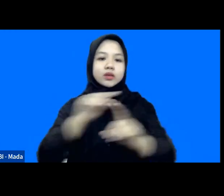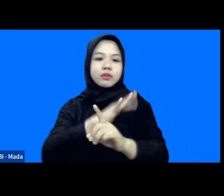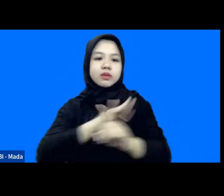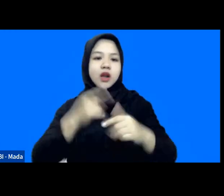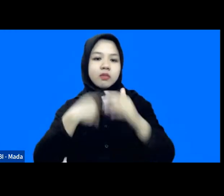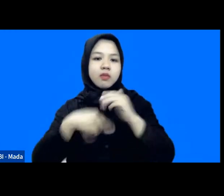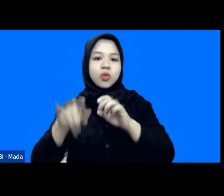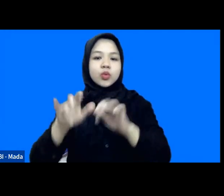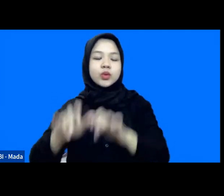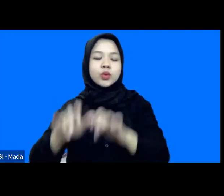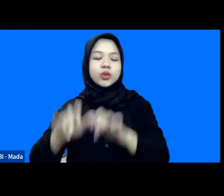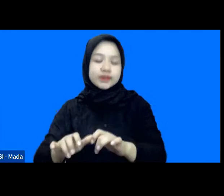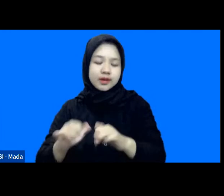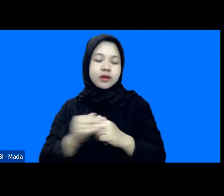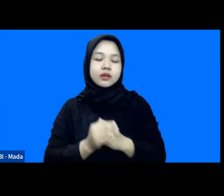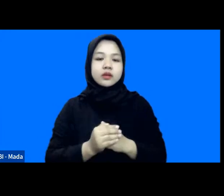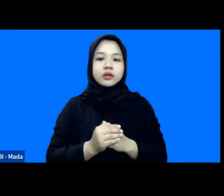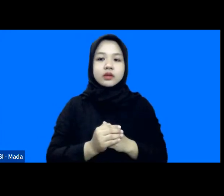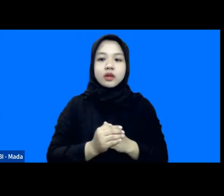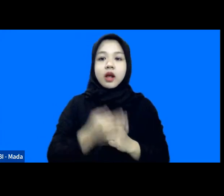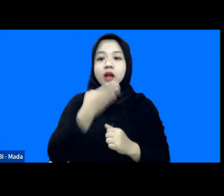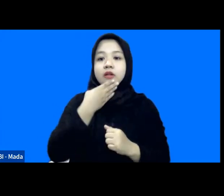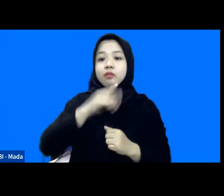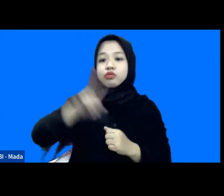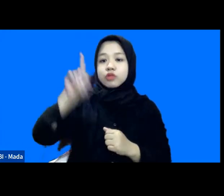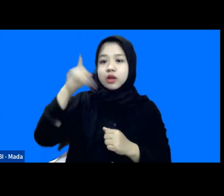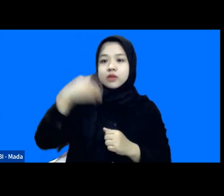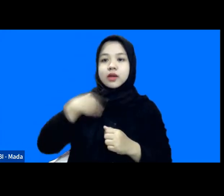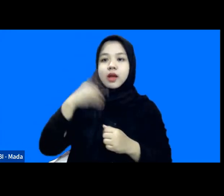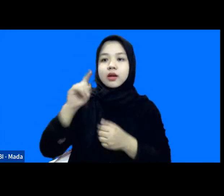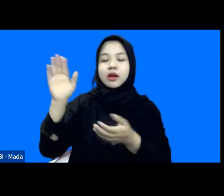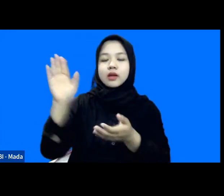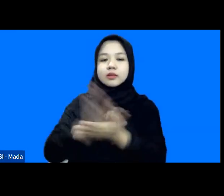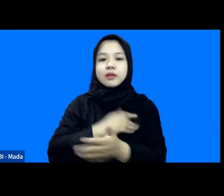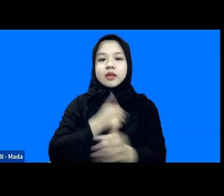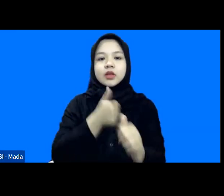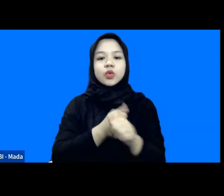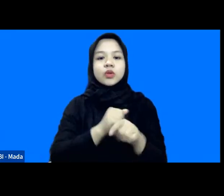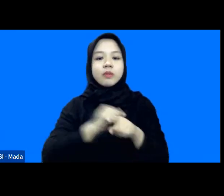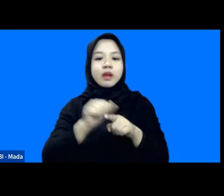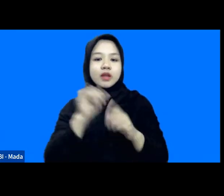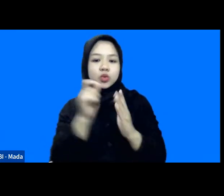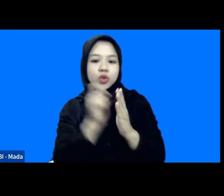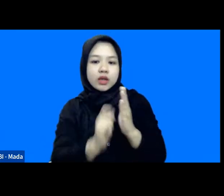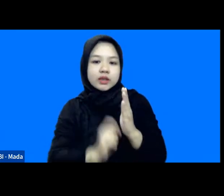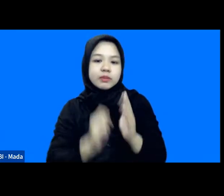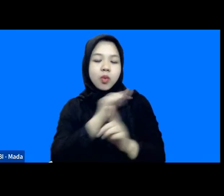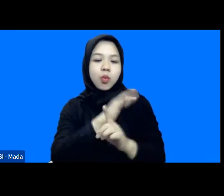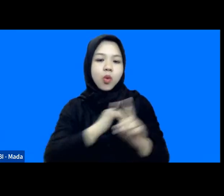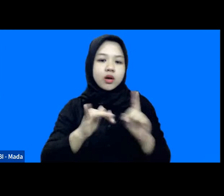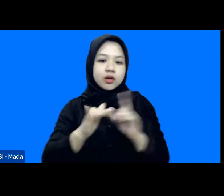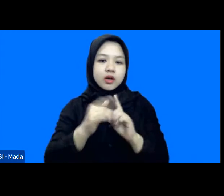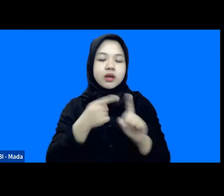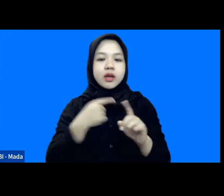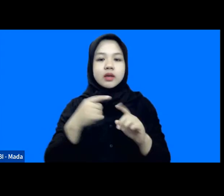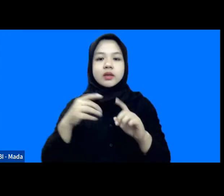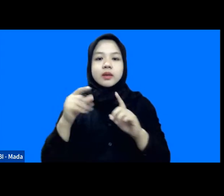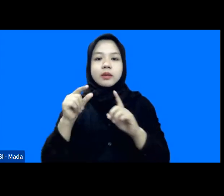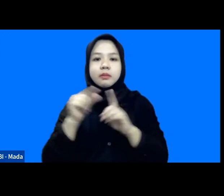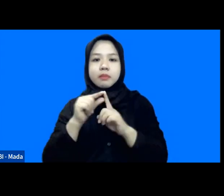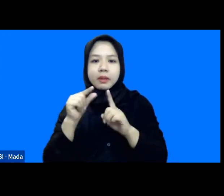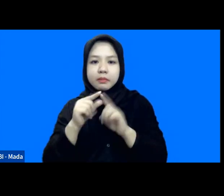tulisan nah seperti itu Alhamdulillah saya punya kesempatan untuk ikut pelatihan jurnalisme warga yang diadakan oleh PPNM